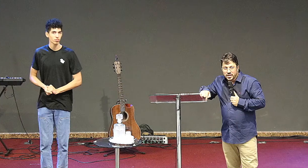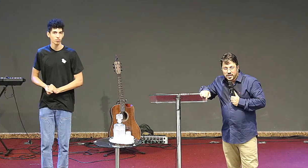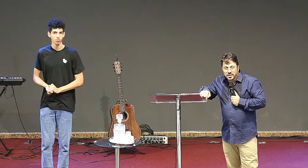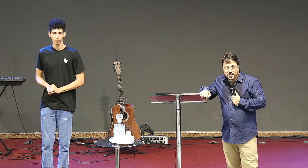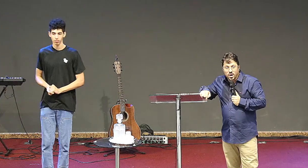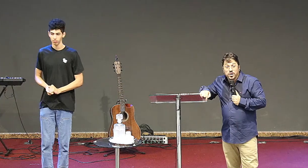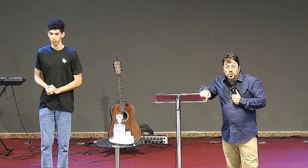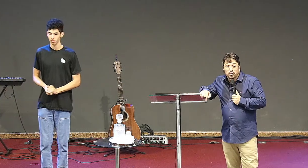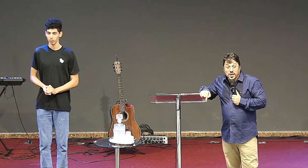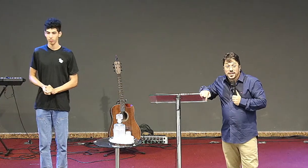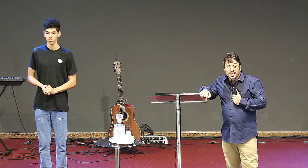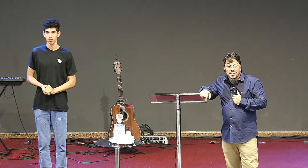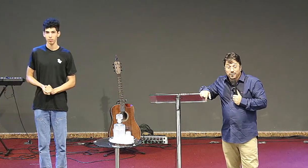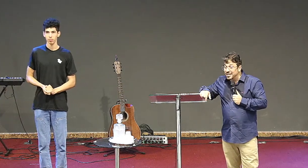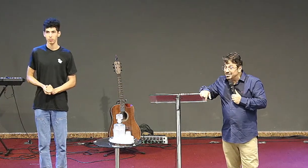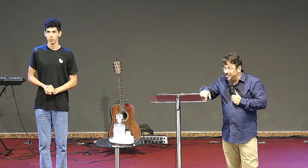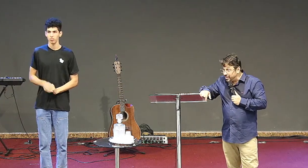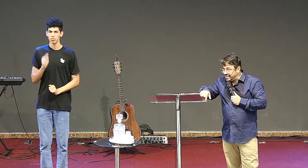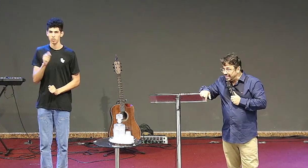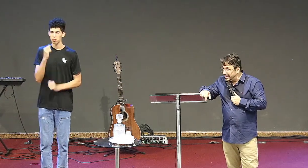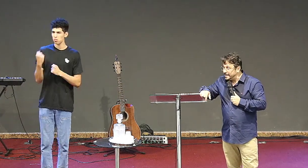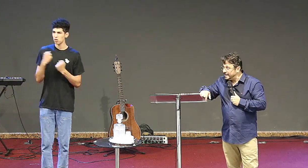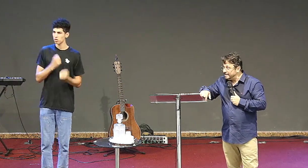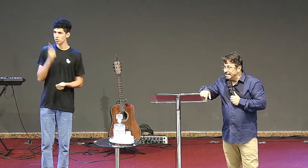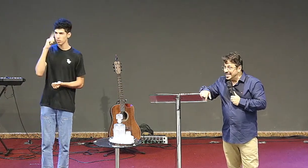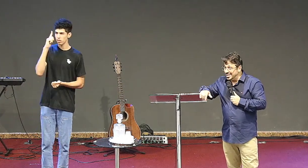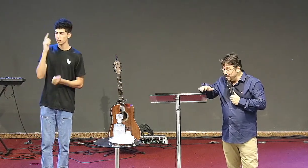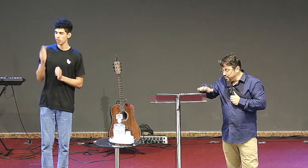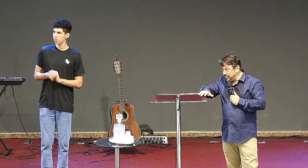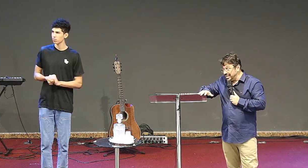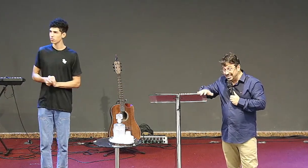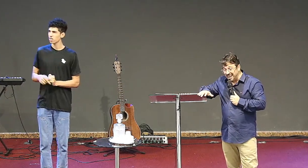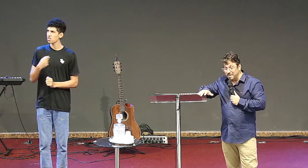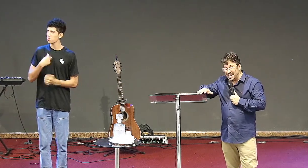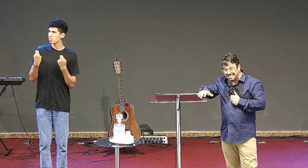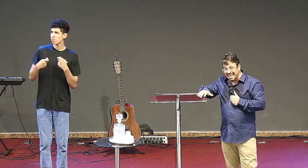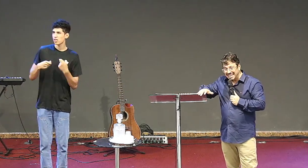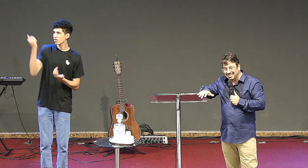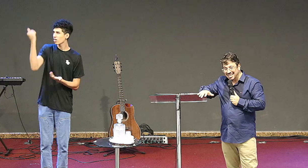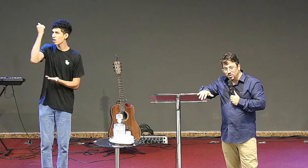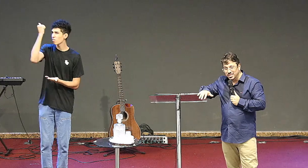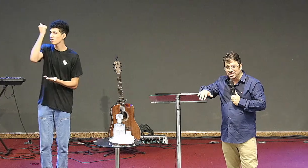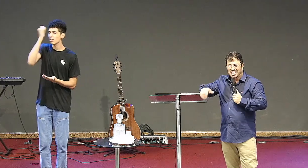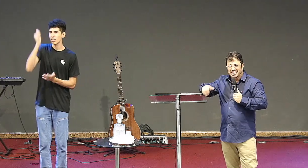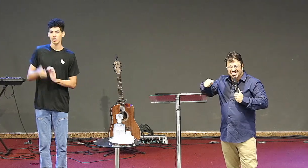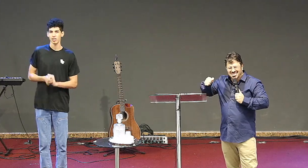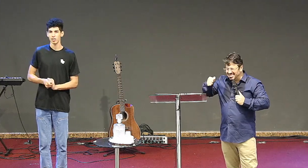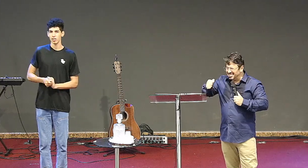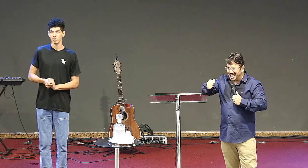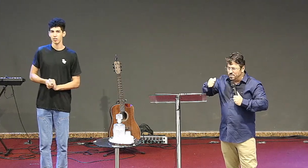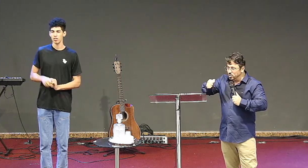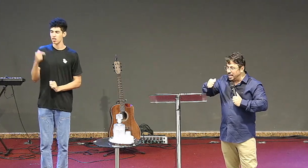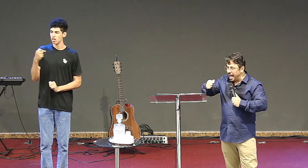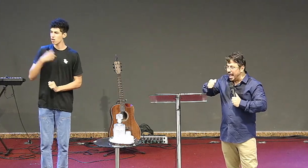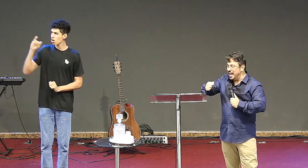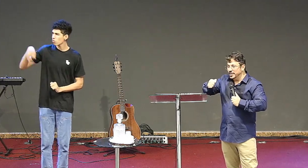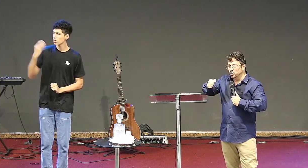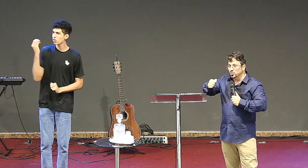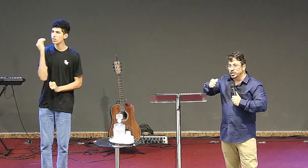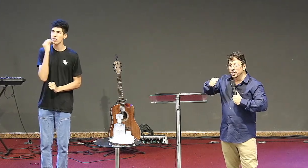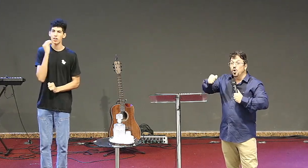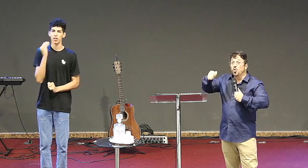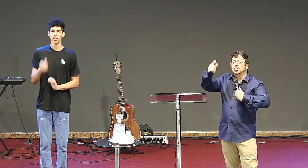então eu sou aquele que vai se arrepender e não vou deixar passar essa noite sem mudar